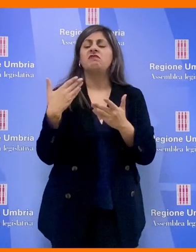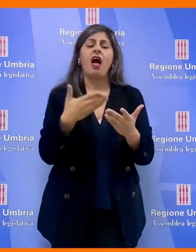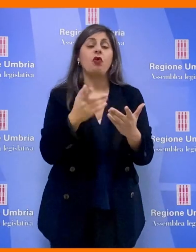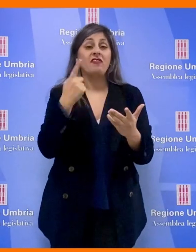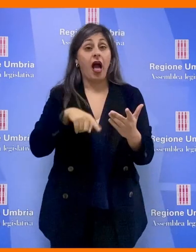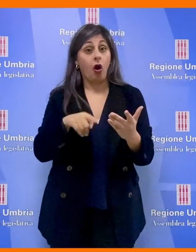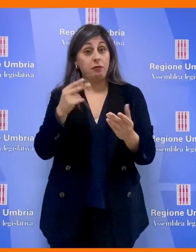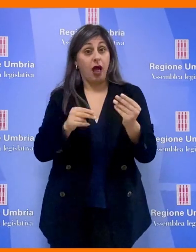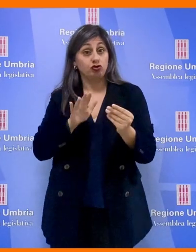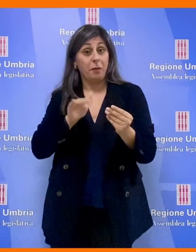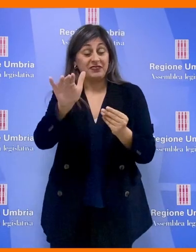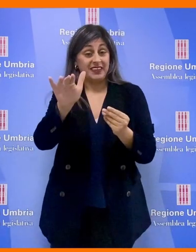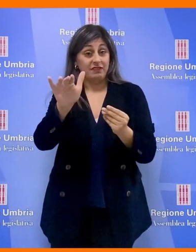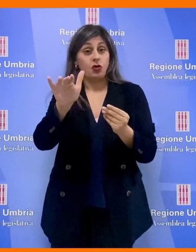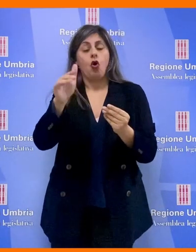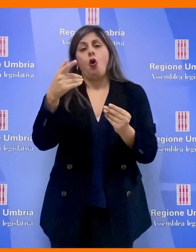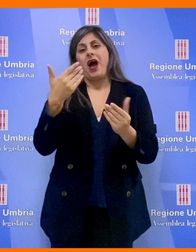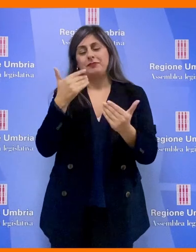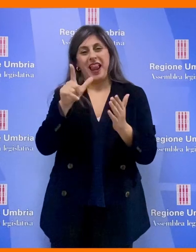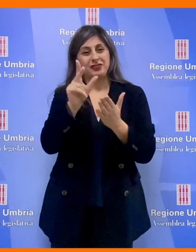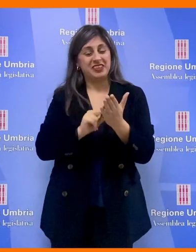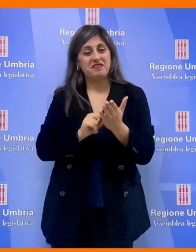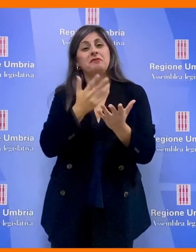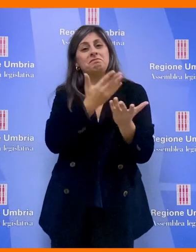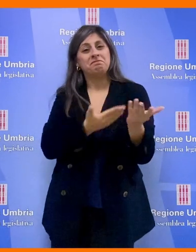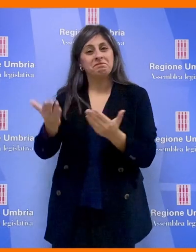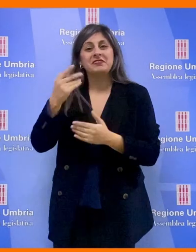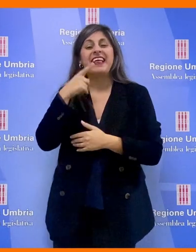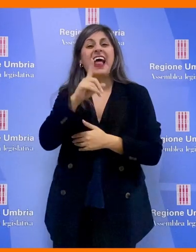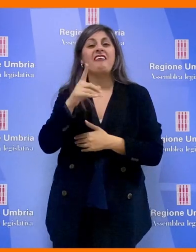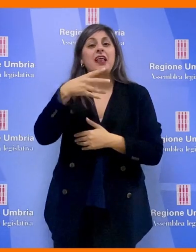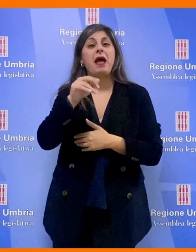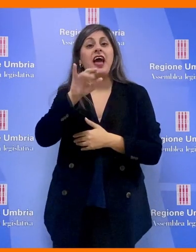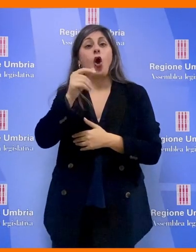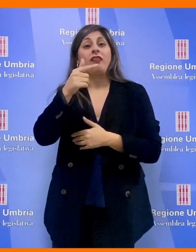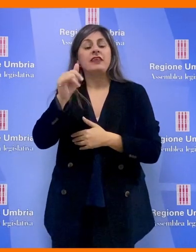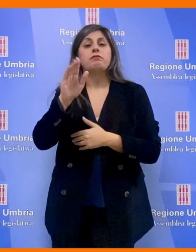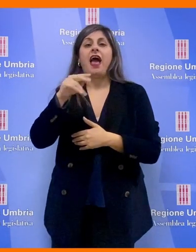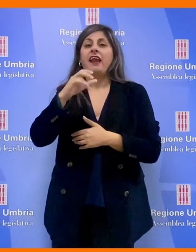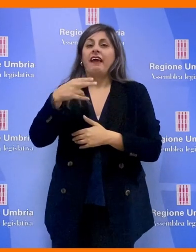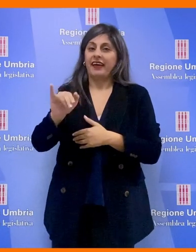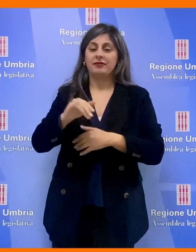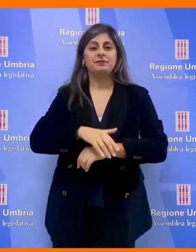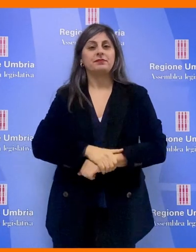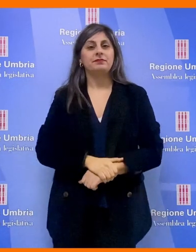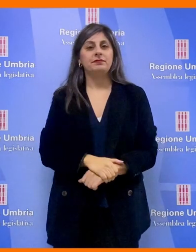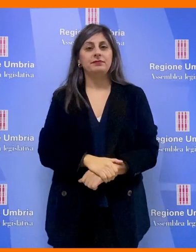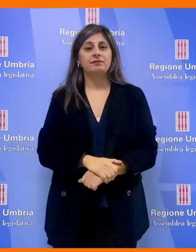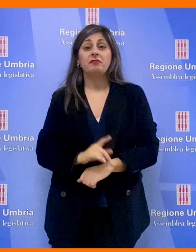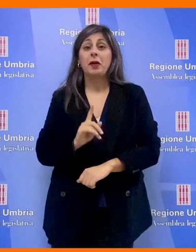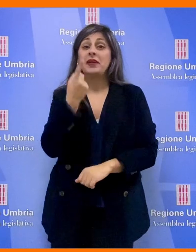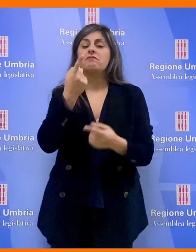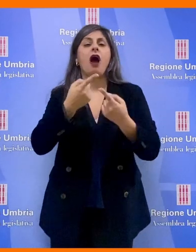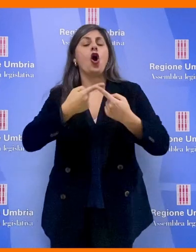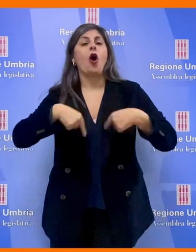bilancio previsionale dell'Assemblea Legislativa. Ce ne riferisce in questo servizio David Mariotti Bianchi. La